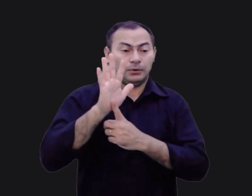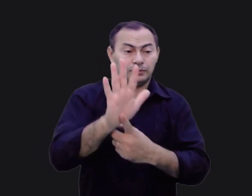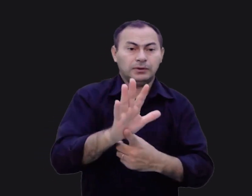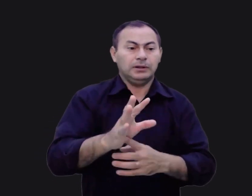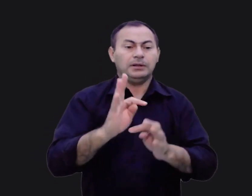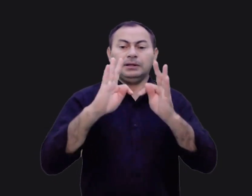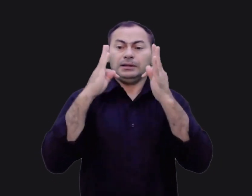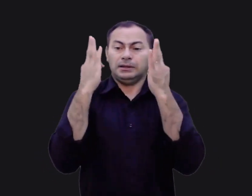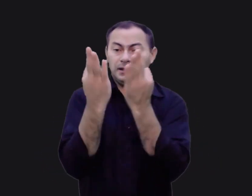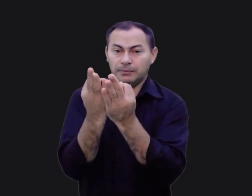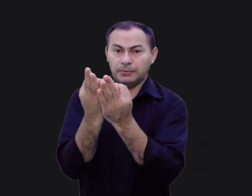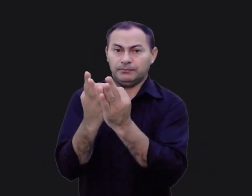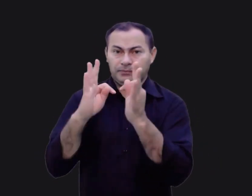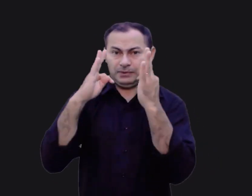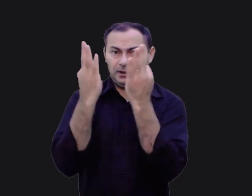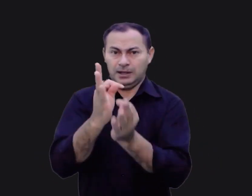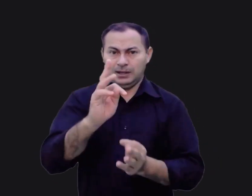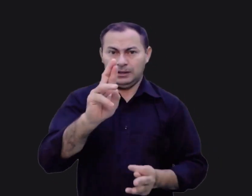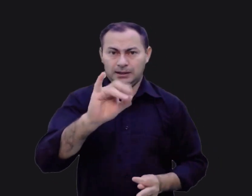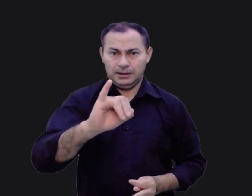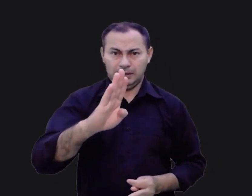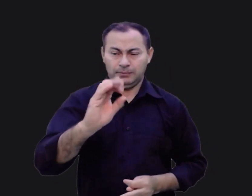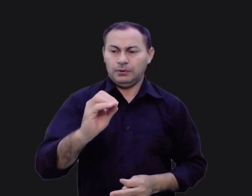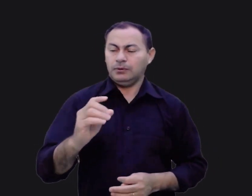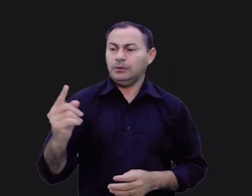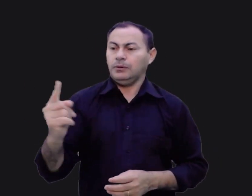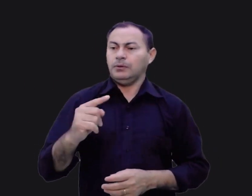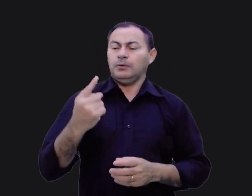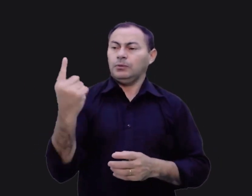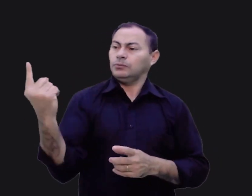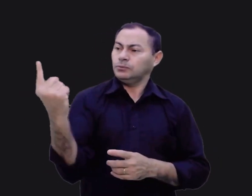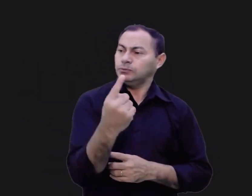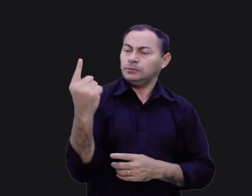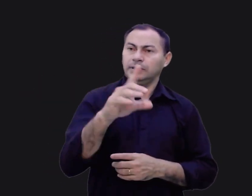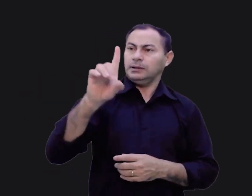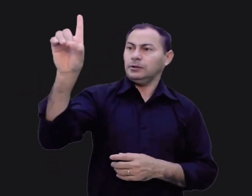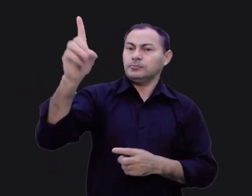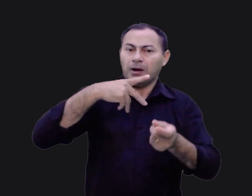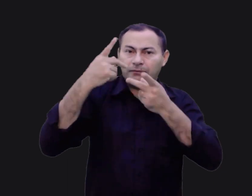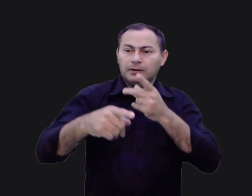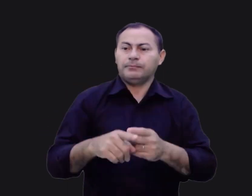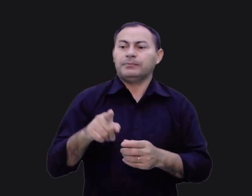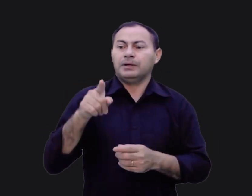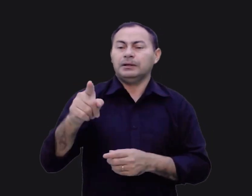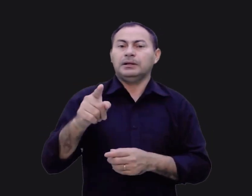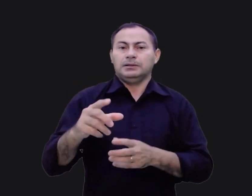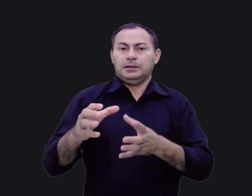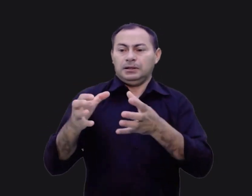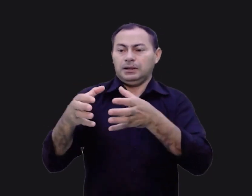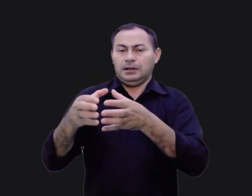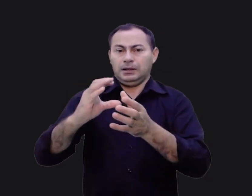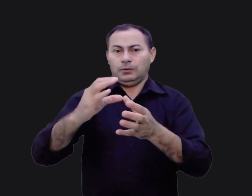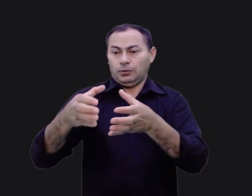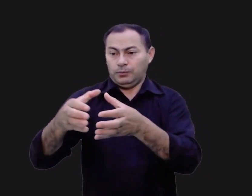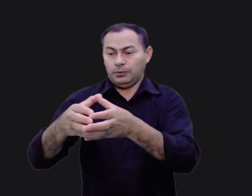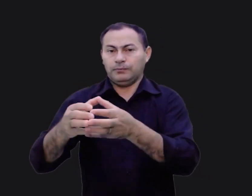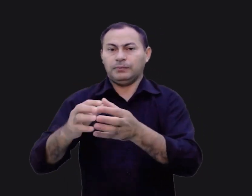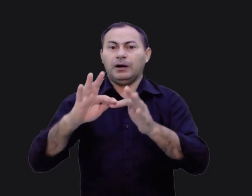É dessa tribo. Então a tribo veio à frente um clã de cada vez e Deus disse, é desse clã. Então veio uma